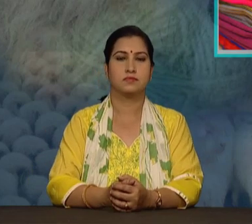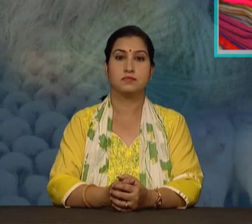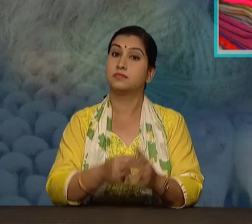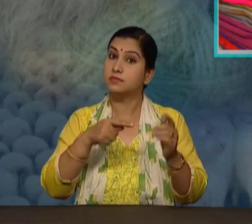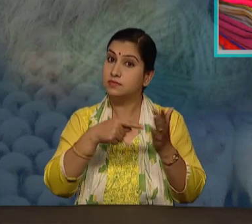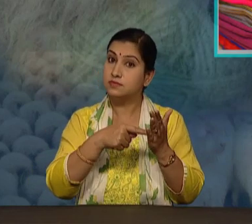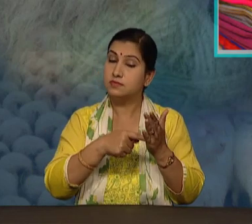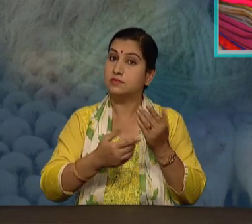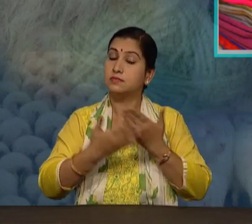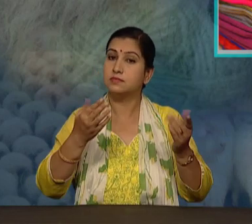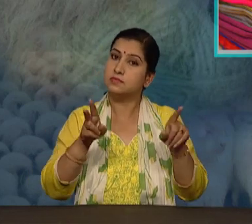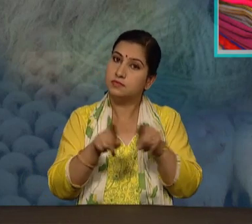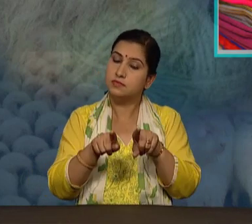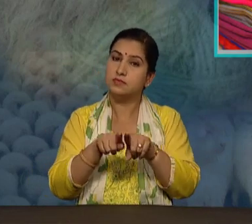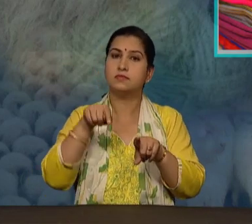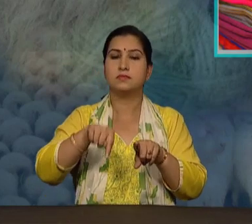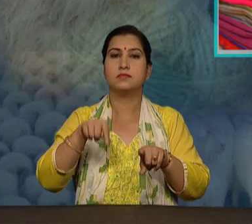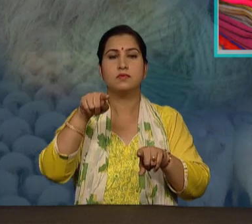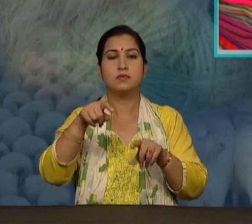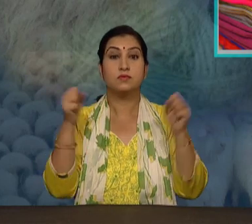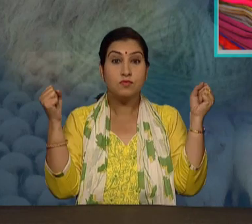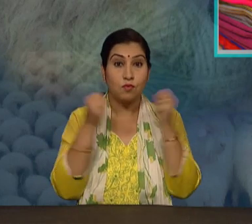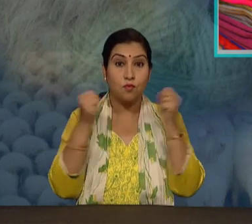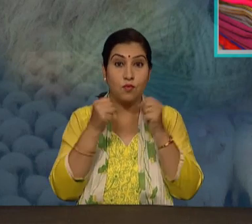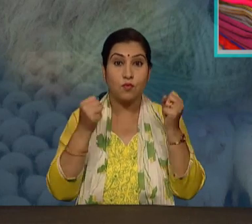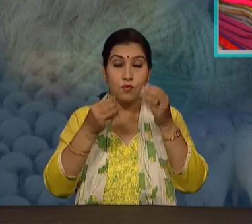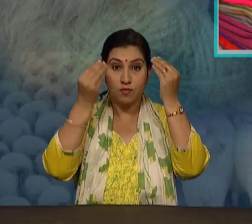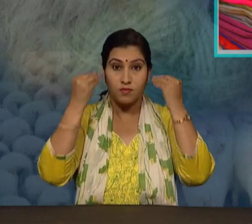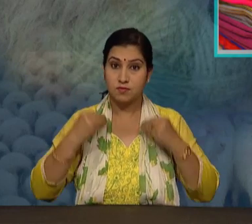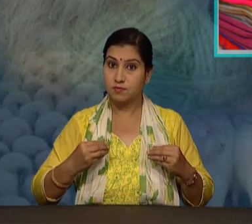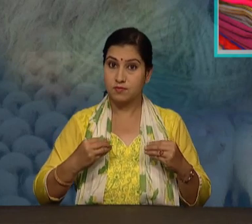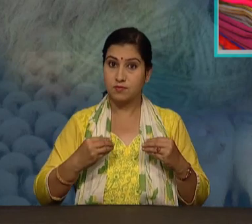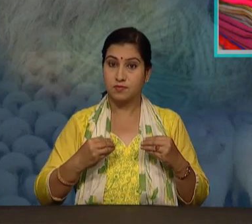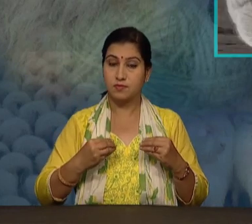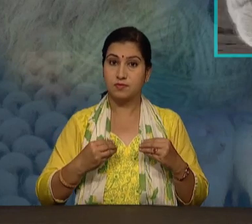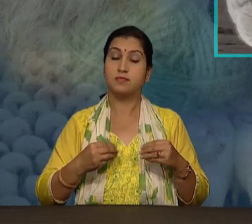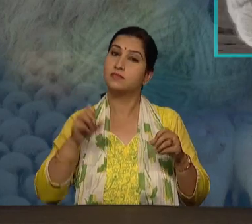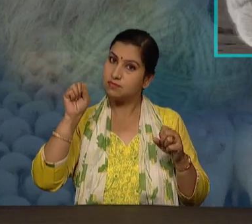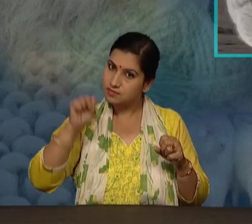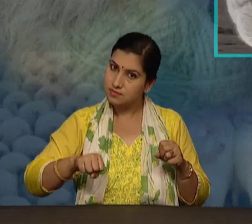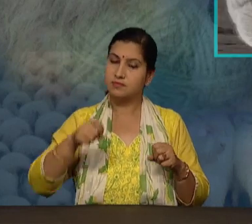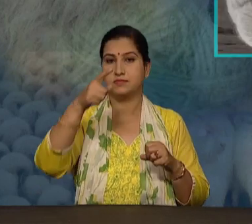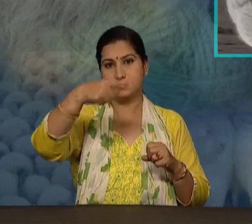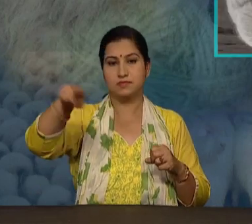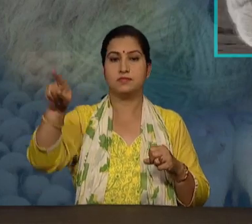जिन्हें आप सर्दियों में पहनते हैं जी हाँ उनी